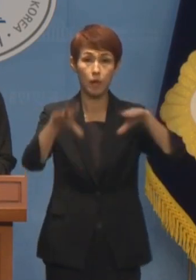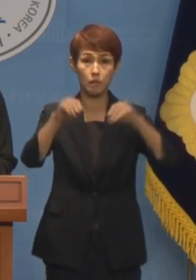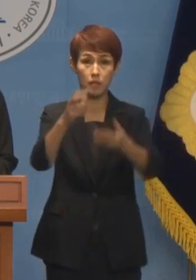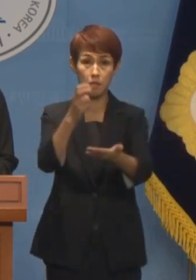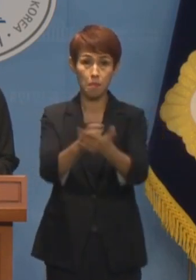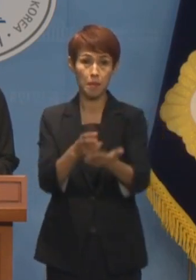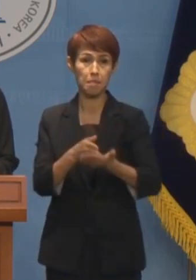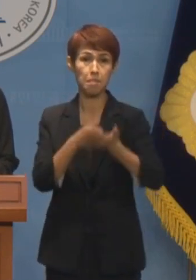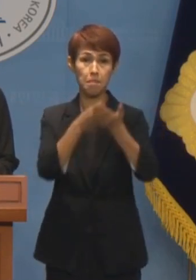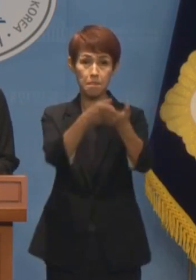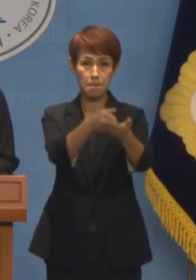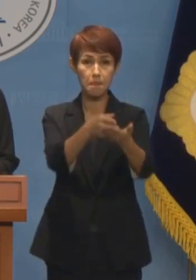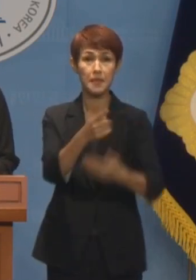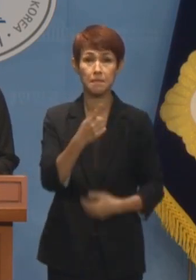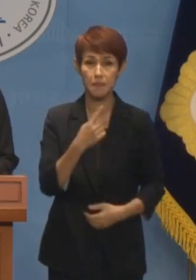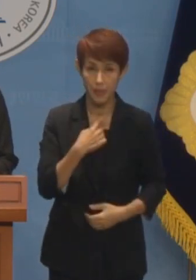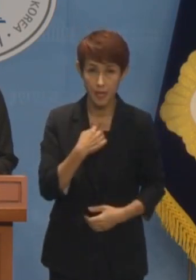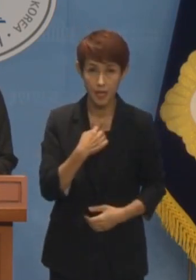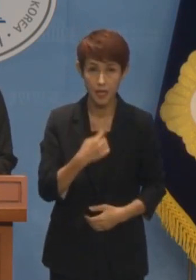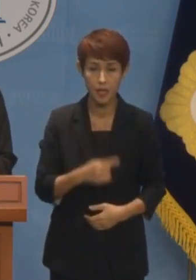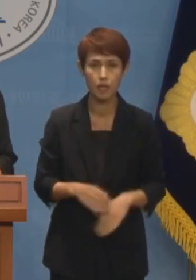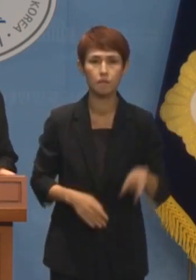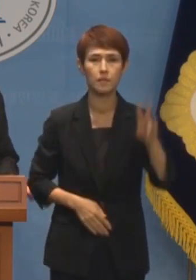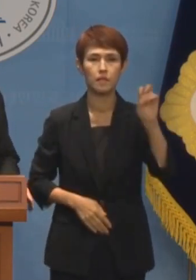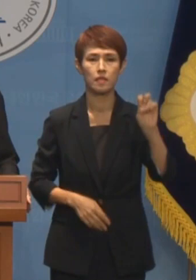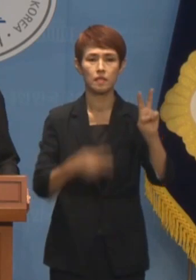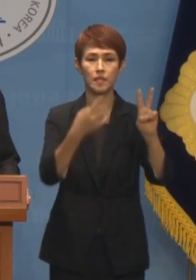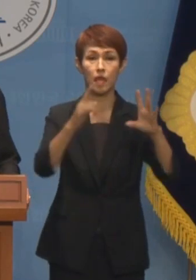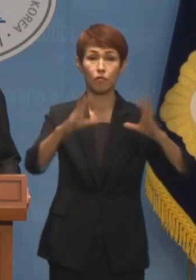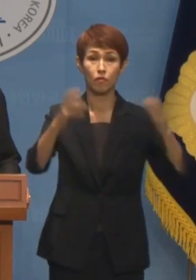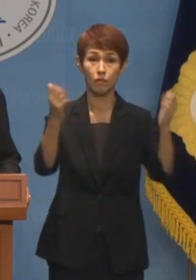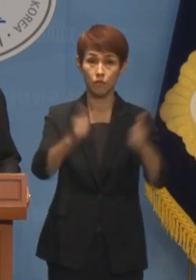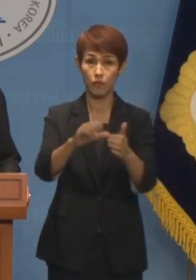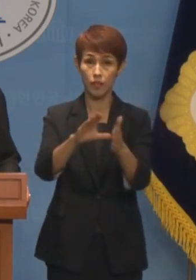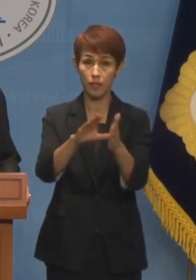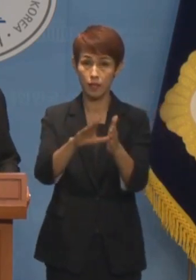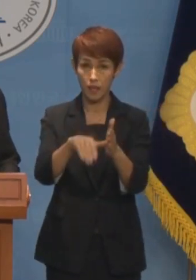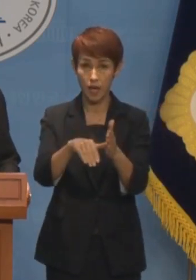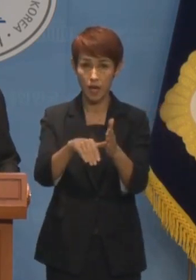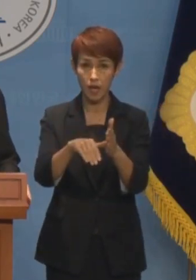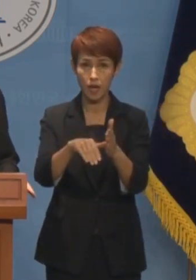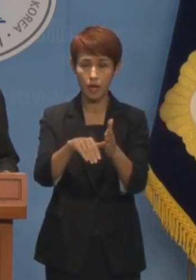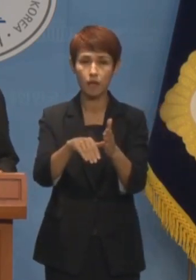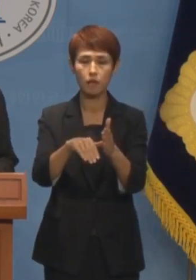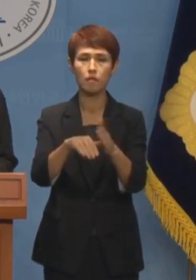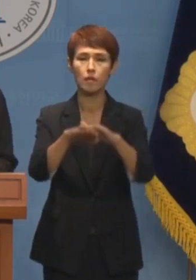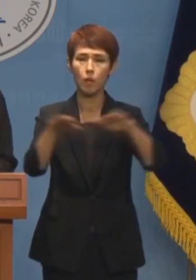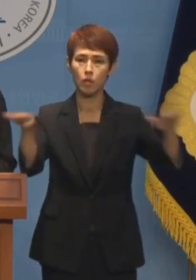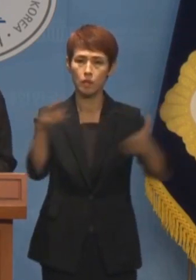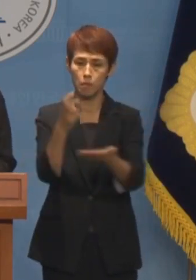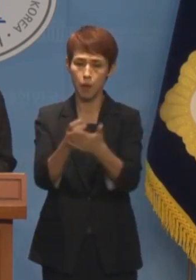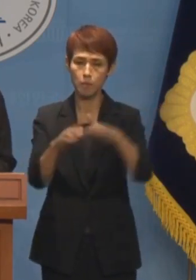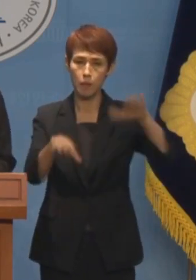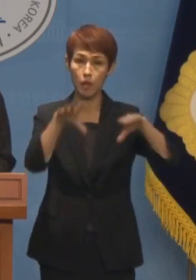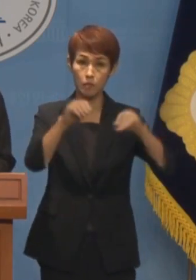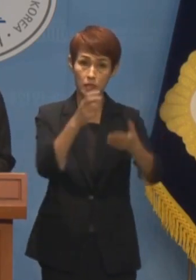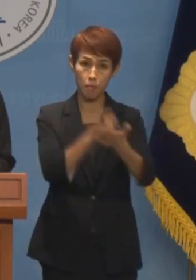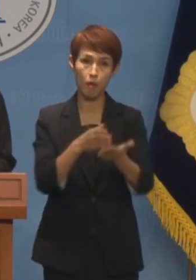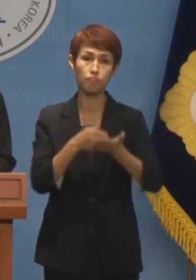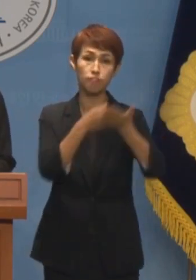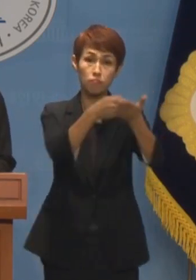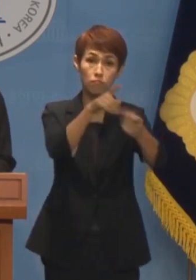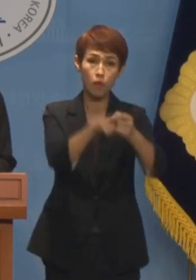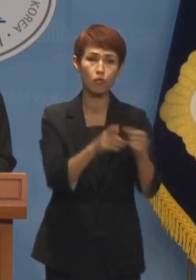발의했었고 지금 22대 국회에서도 유사한 평등법, 차별금지법을 발의하려고